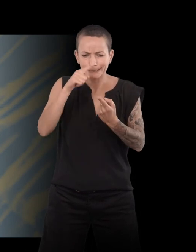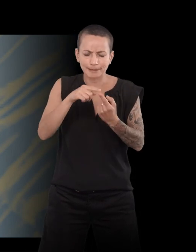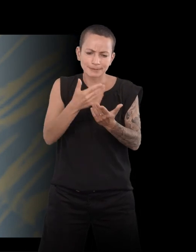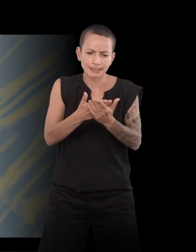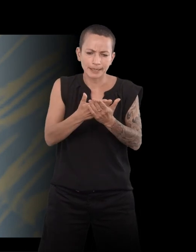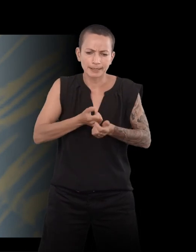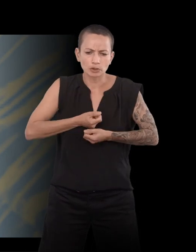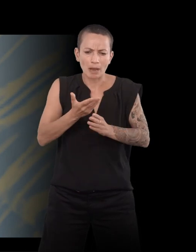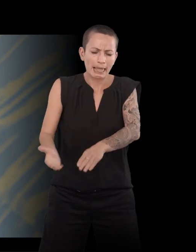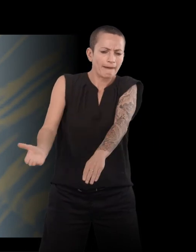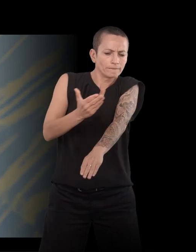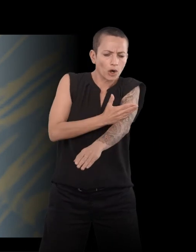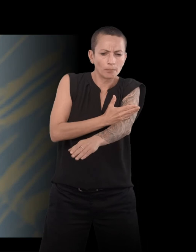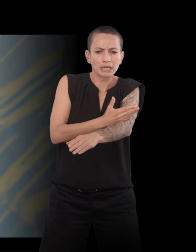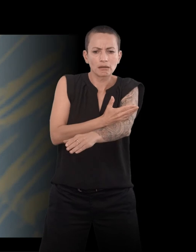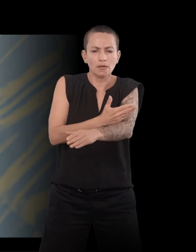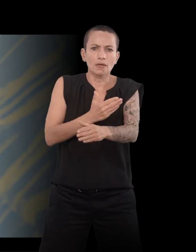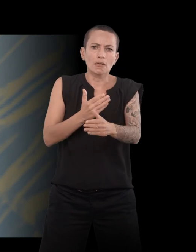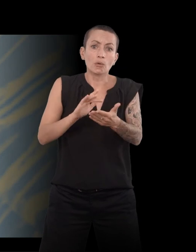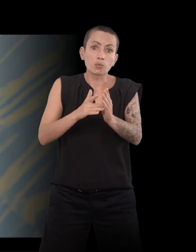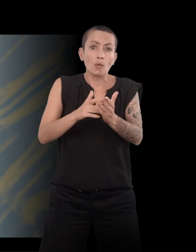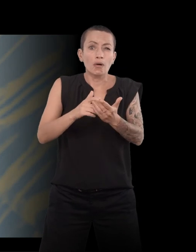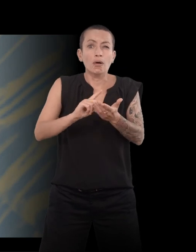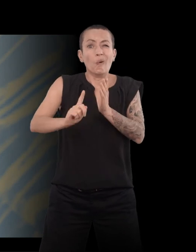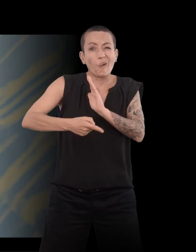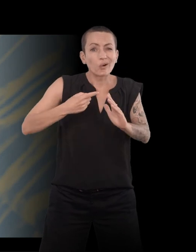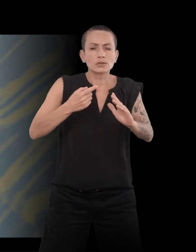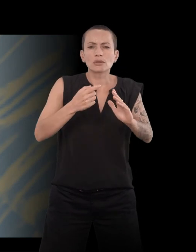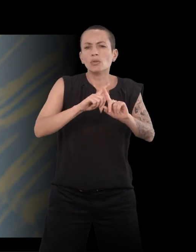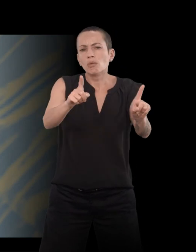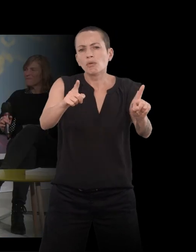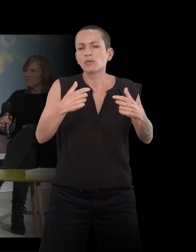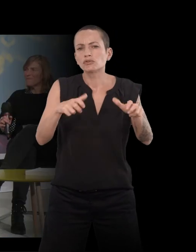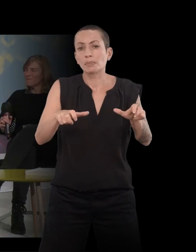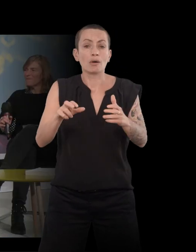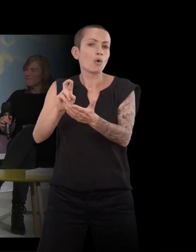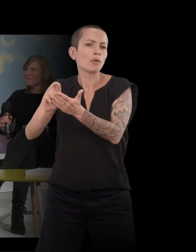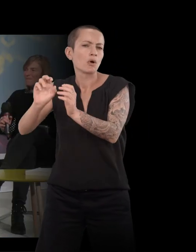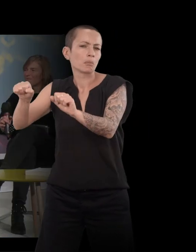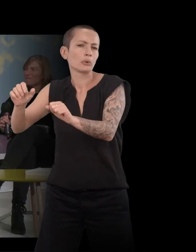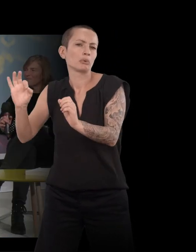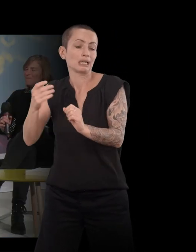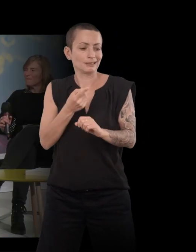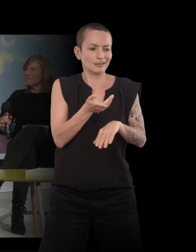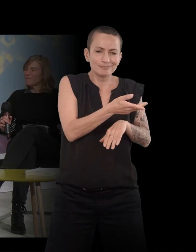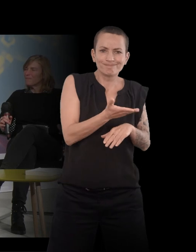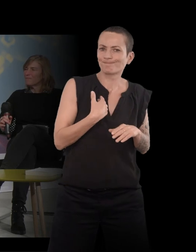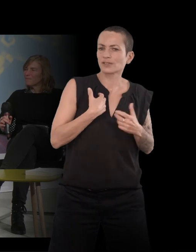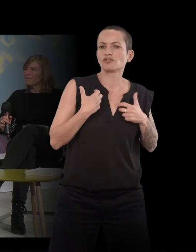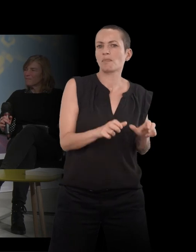je ne pas tout déconstruire et recommencer. Dans un roman, on déconstruit, on reconstruit. Et là, je ne voulais pas. Et c'est ce qui a donné, comme